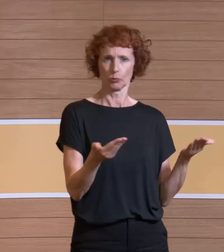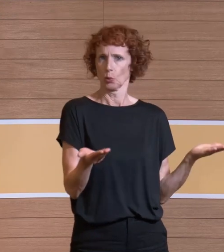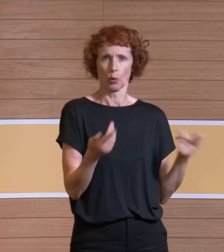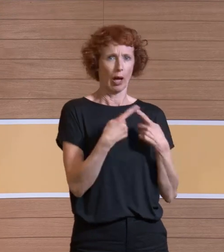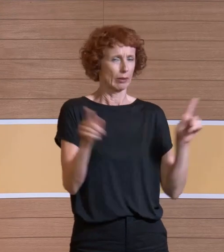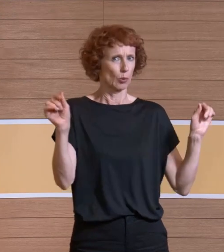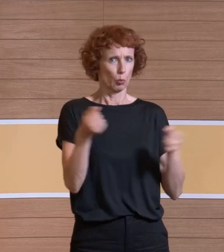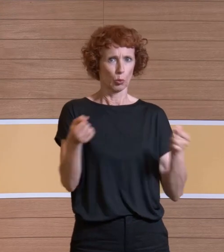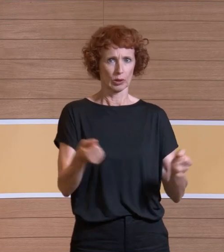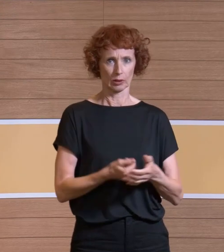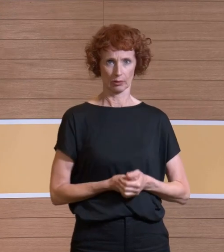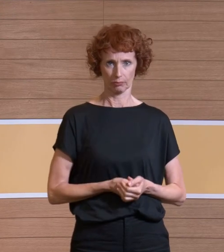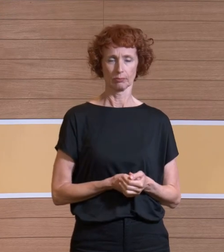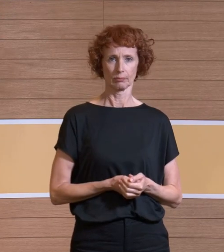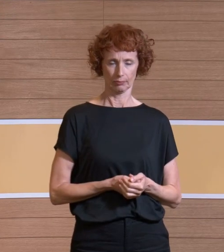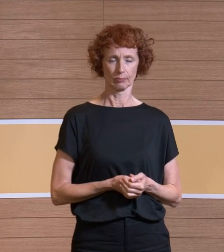gar nicht anders.